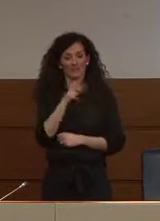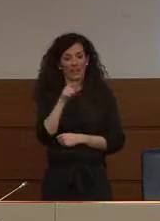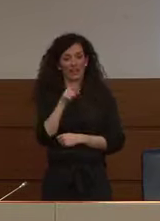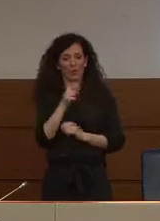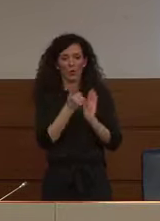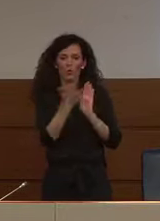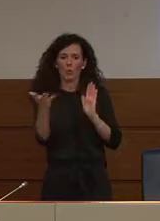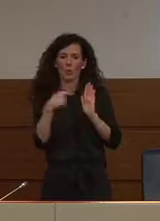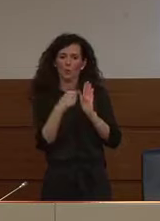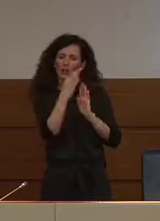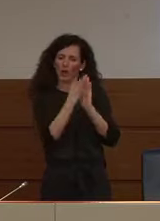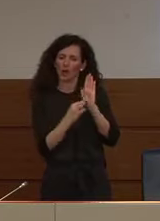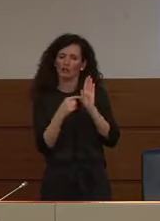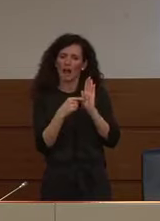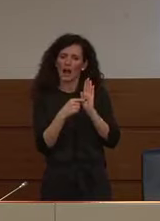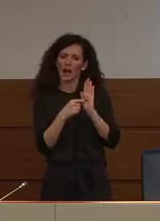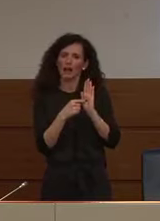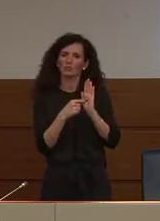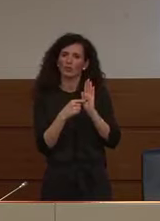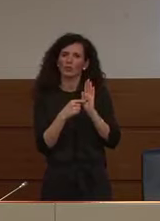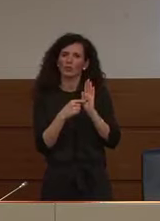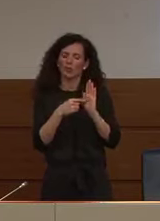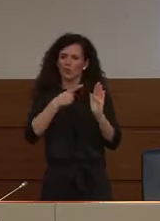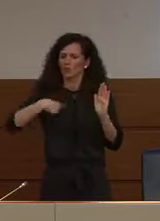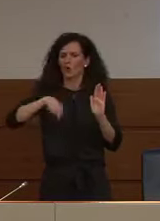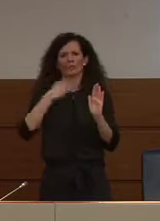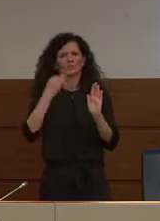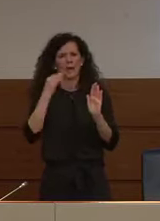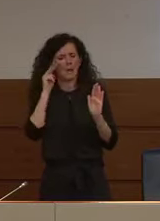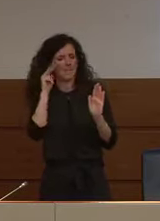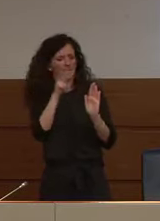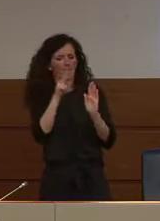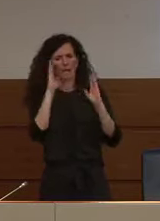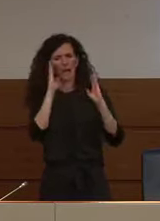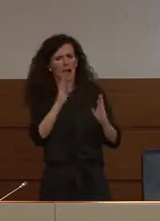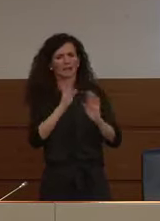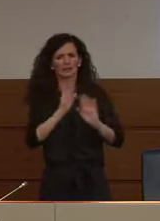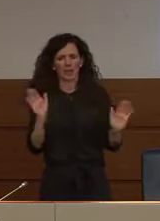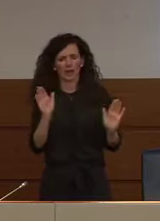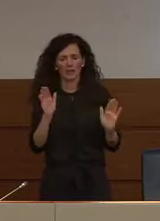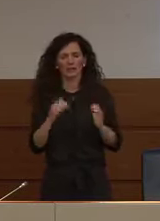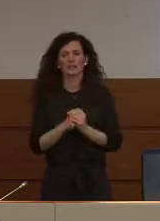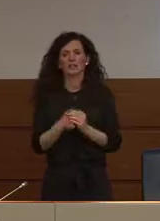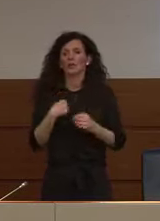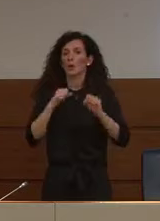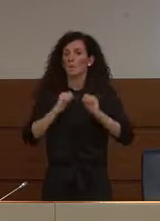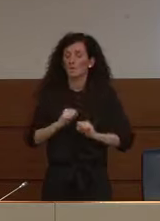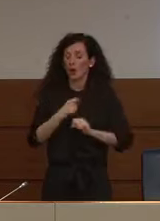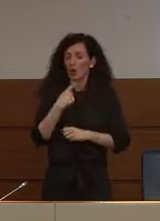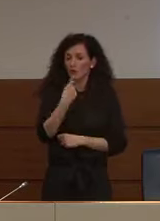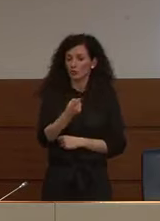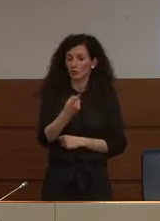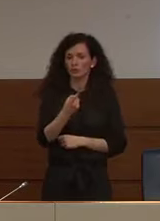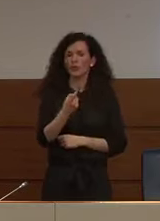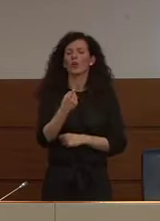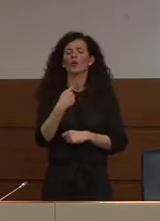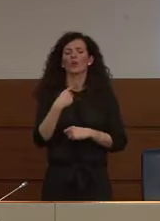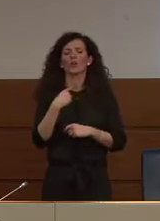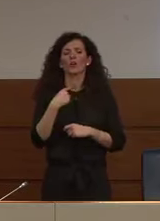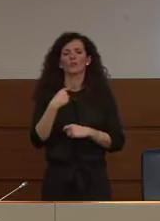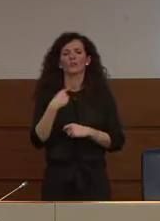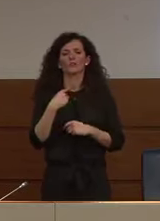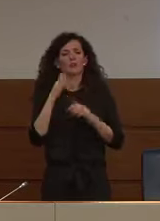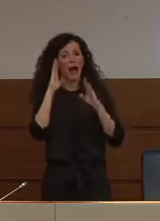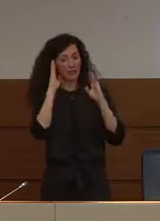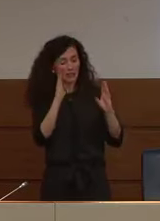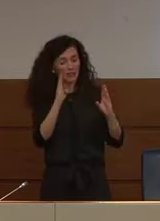guardiamo con attenzione e mi permetto di dire con fiduciosa attenzione nel